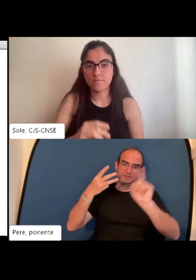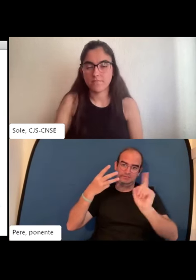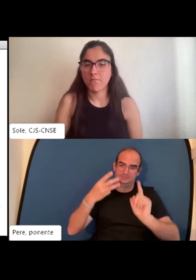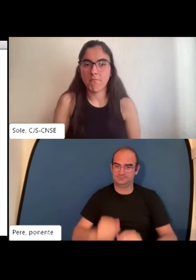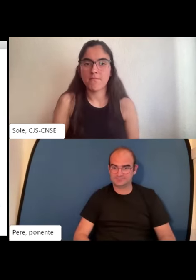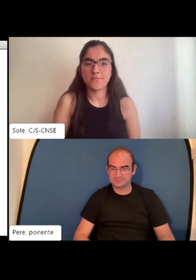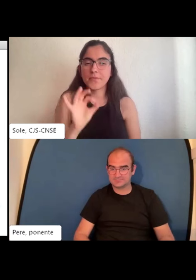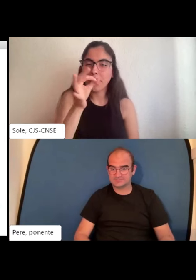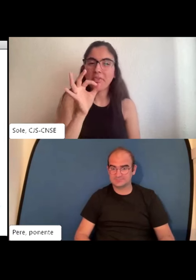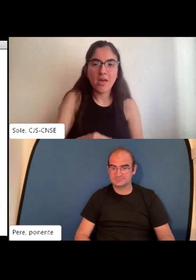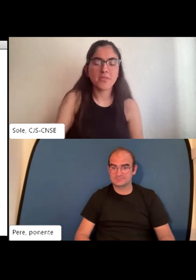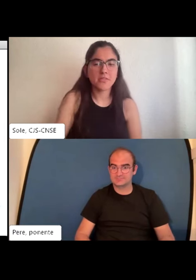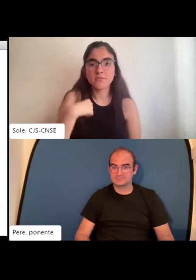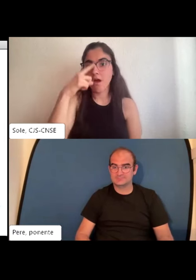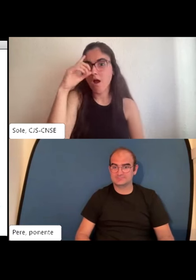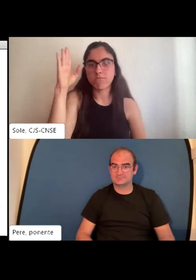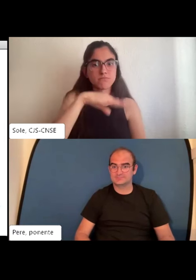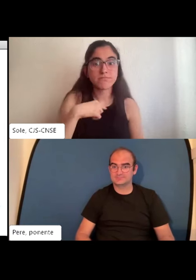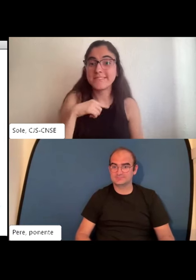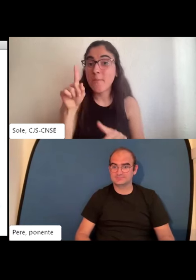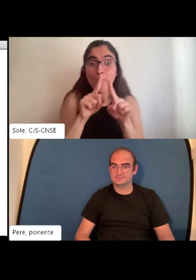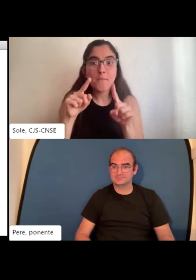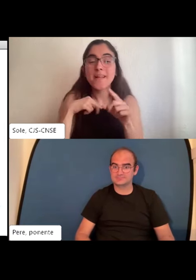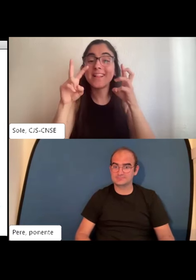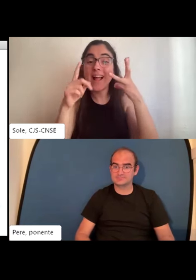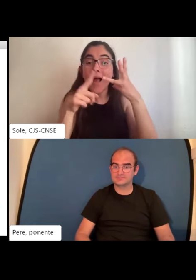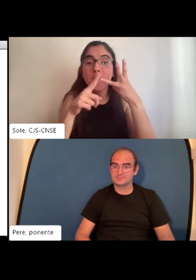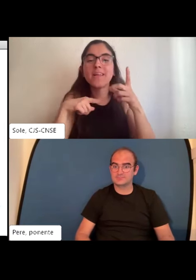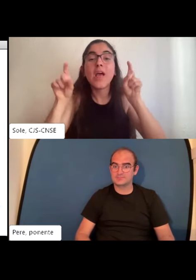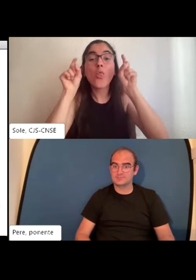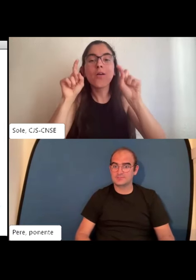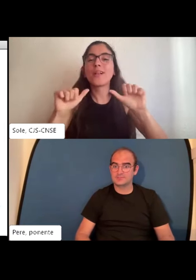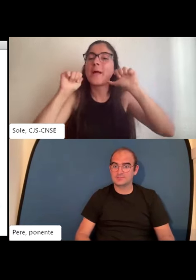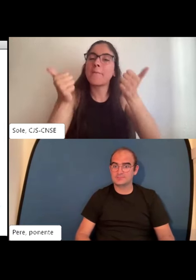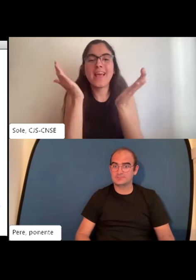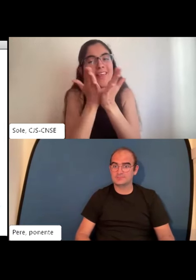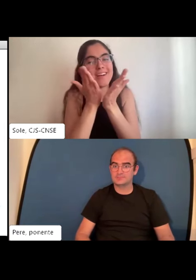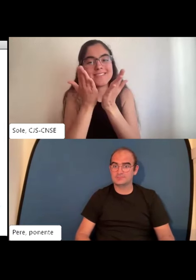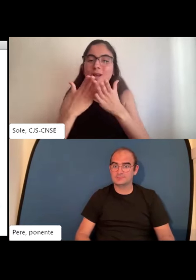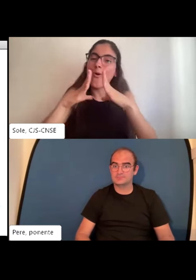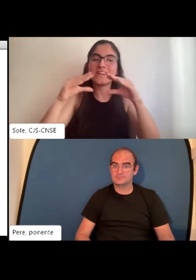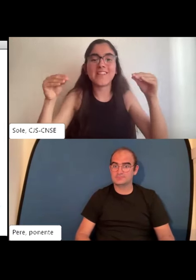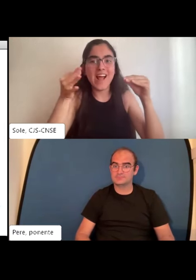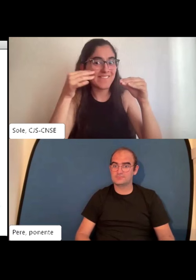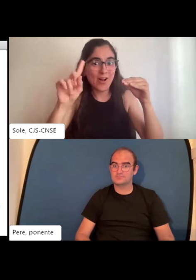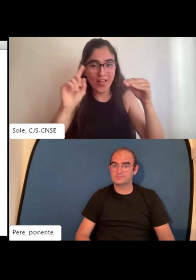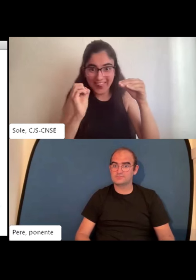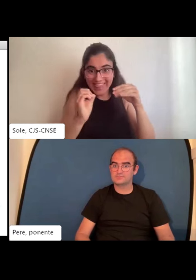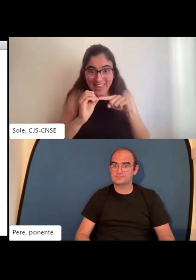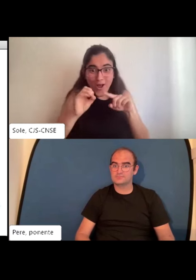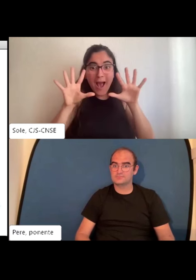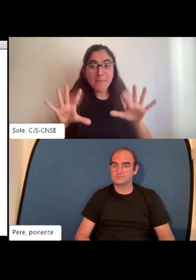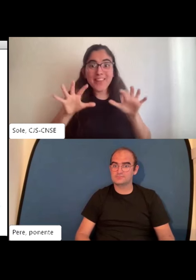lo que quieres e ir consiguiendo en tus habilidades. Pero la capacidad no. Sí. Tienes toda la razón porque es